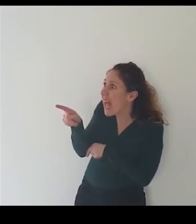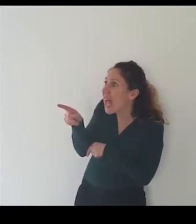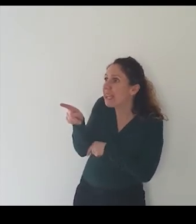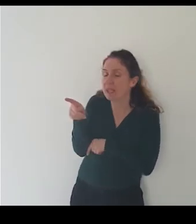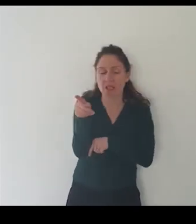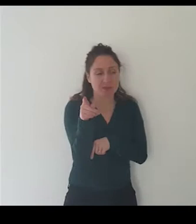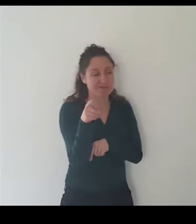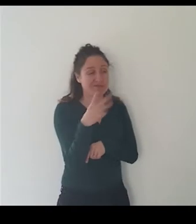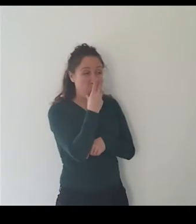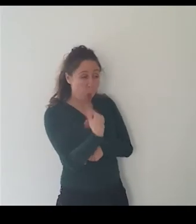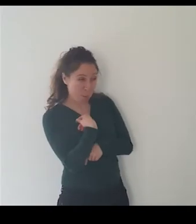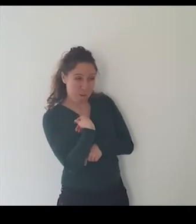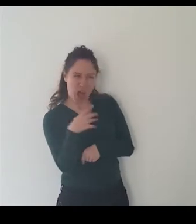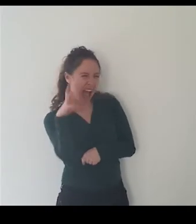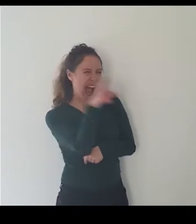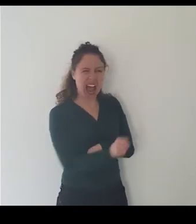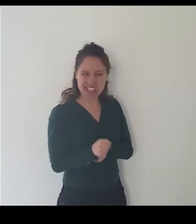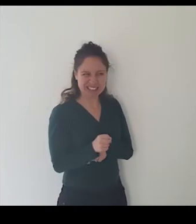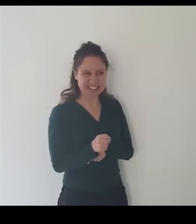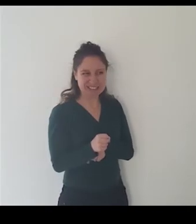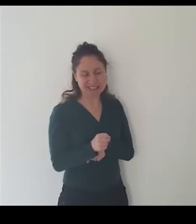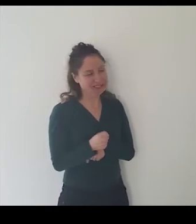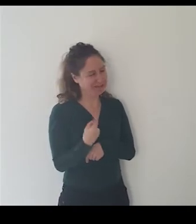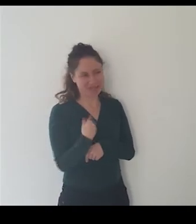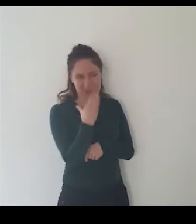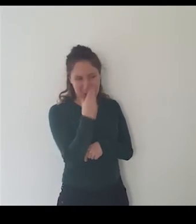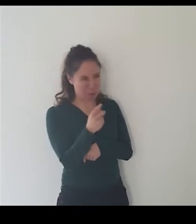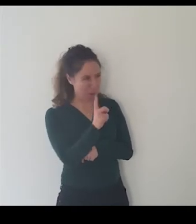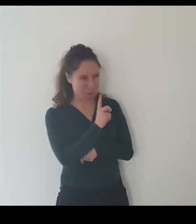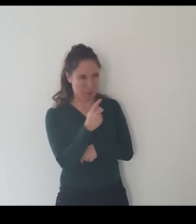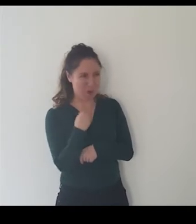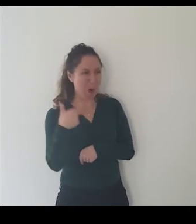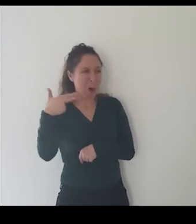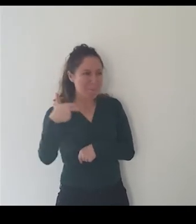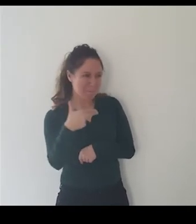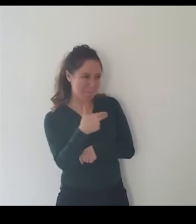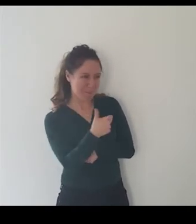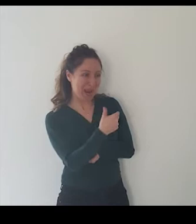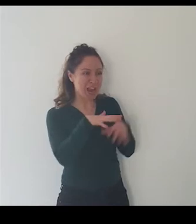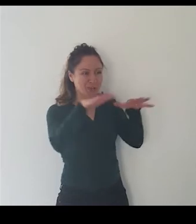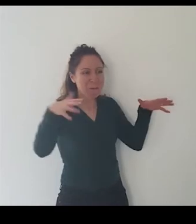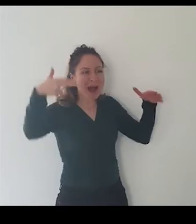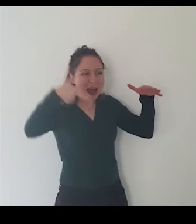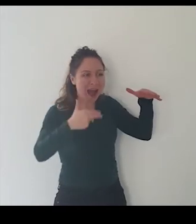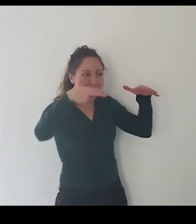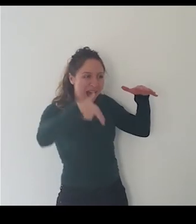andrei di chi sono quelle impronte